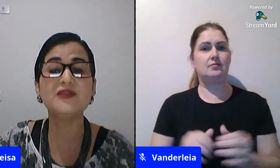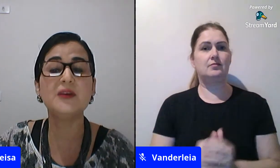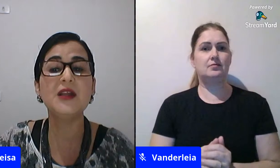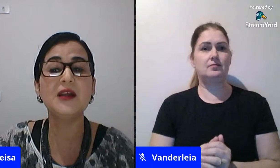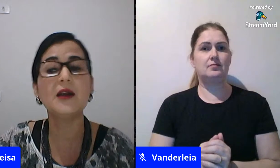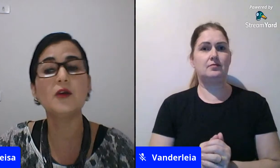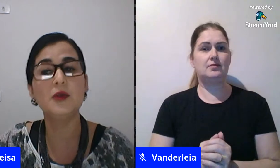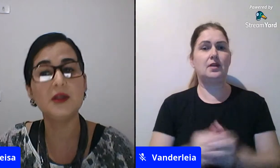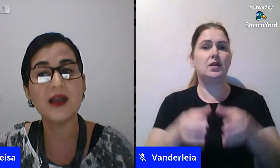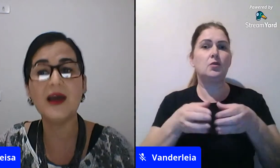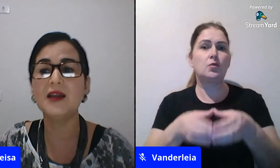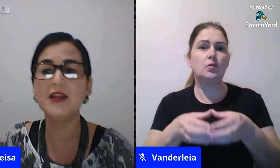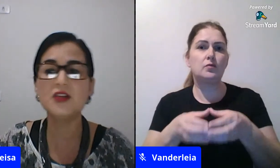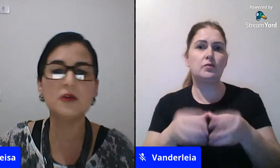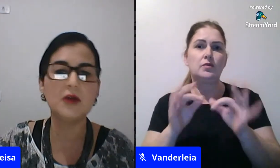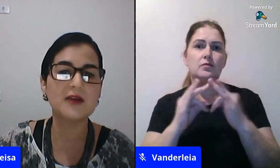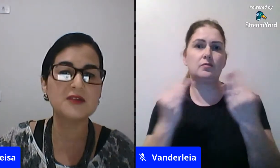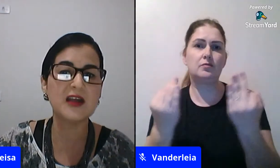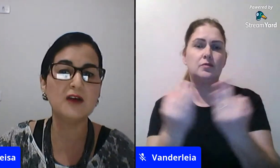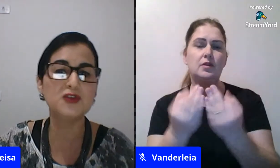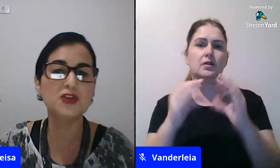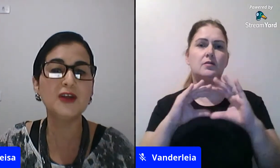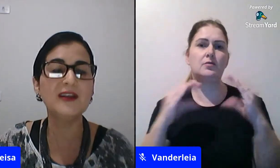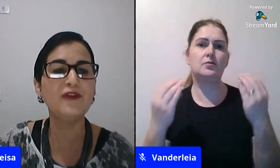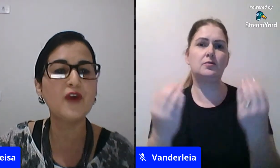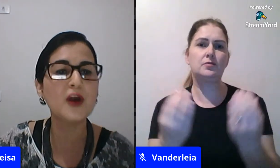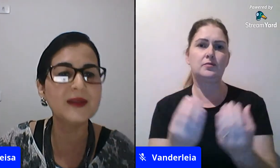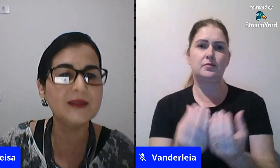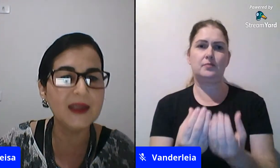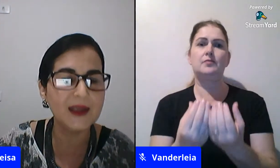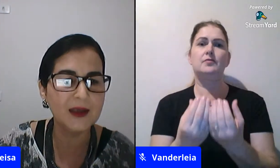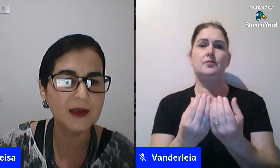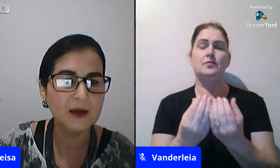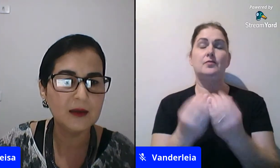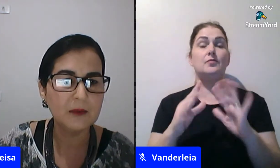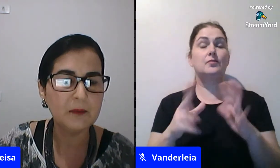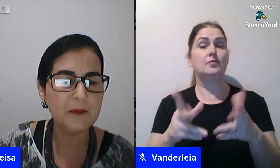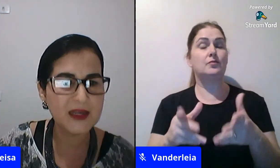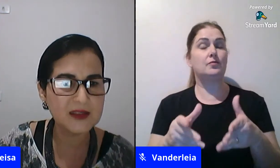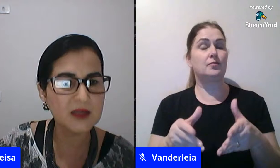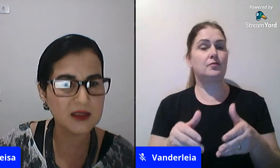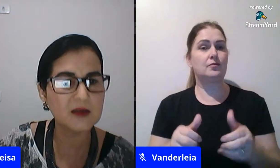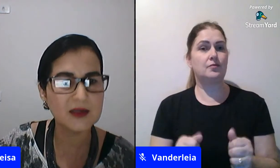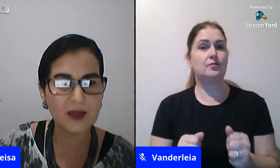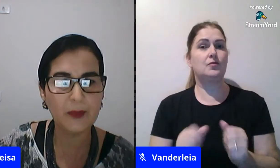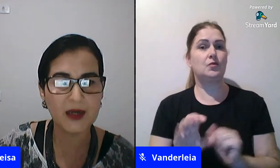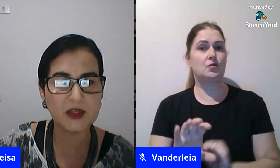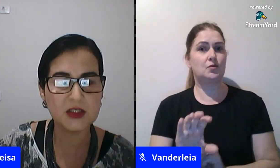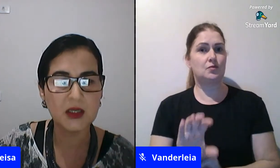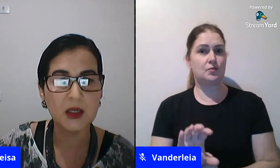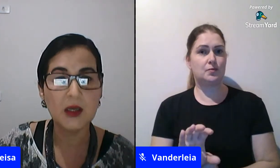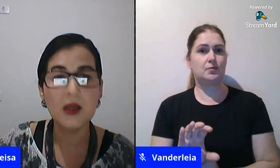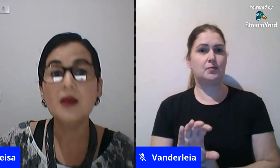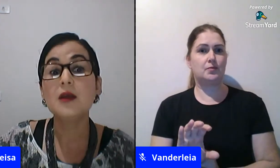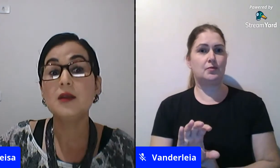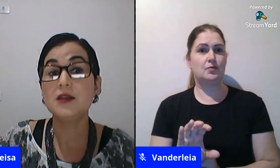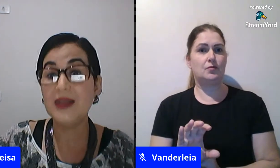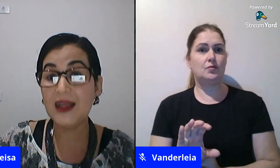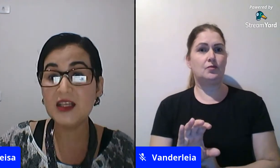convivência familiar, comunitária, além de colocar o salvo de toda forma de, preste atenção nessa parte,